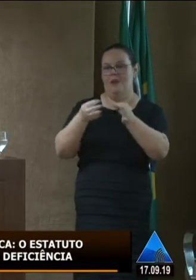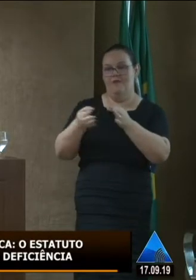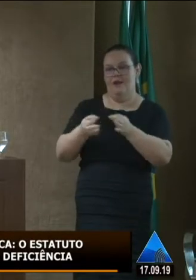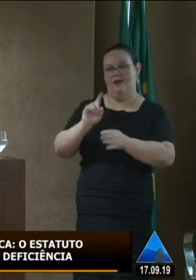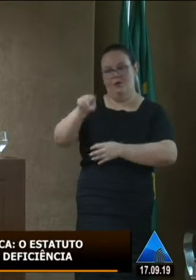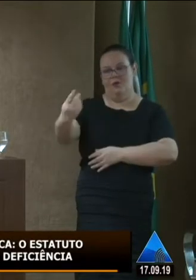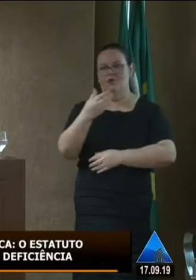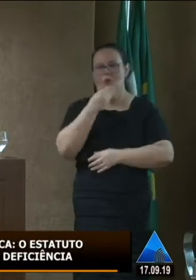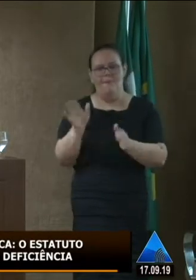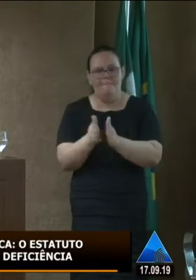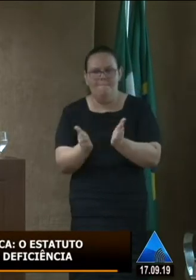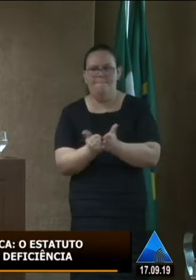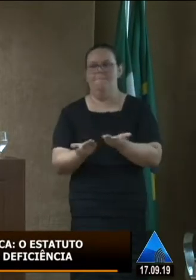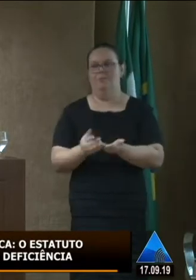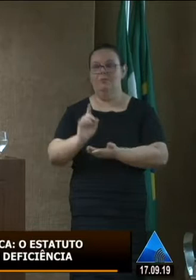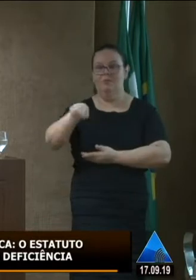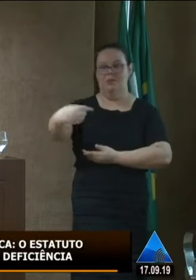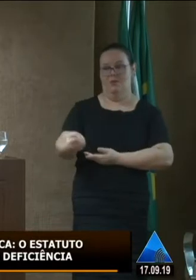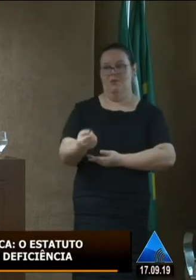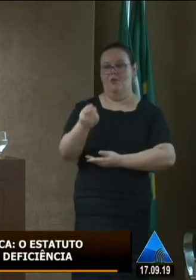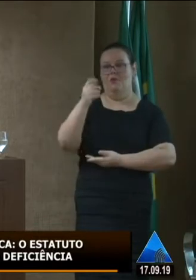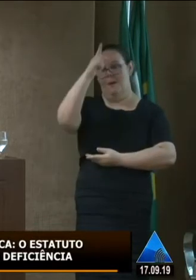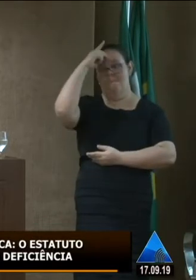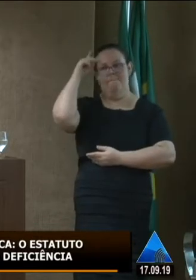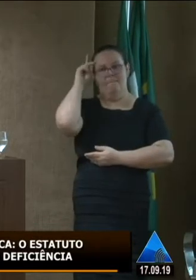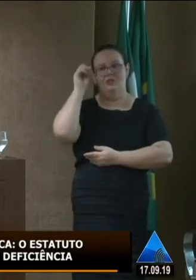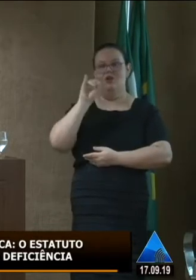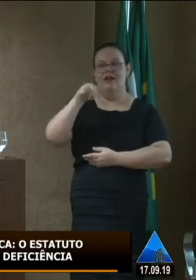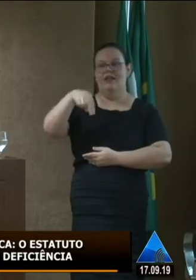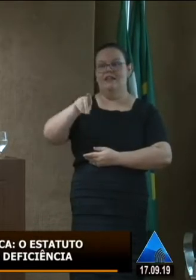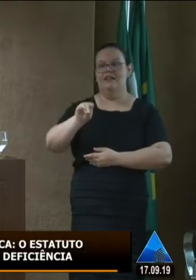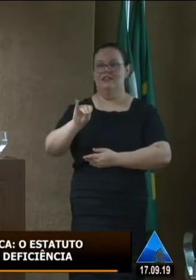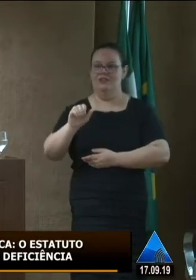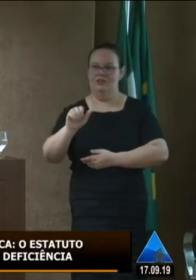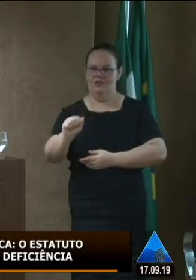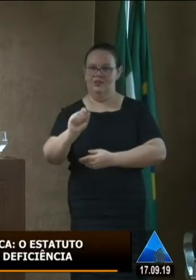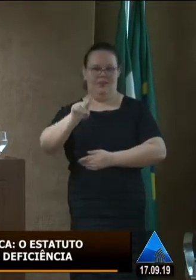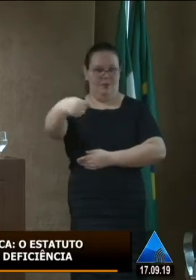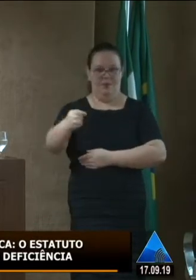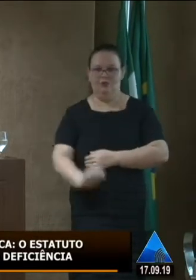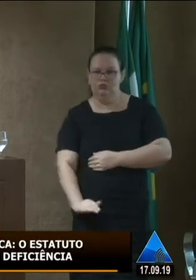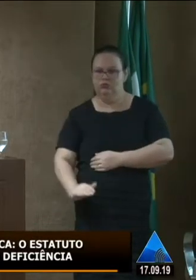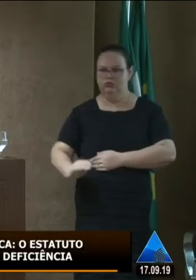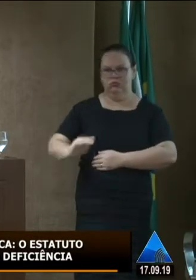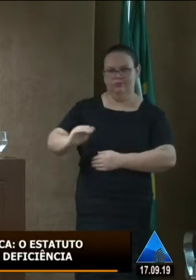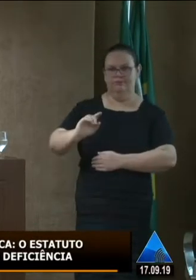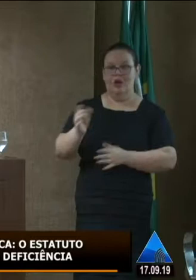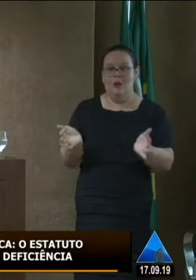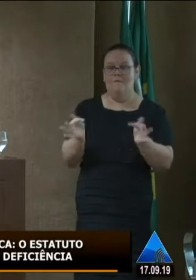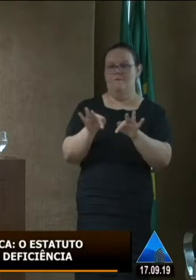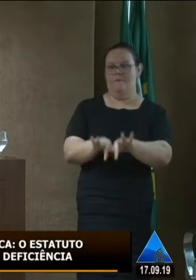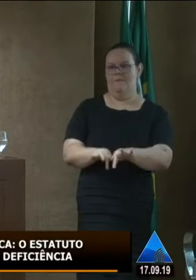mais pobres, depois acolhemos os indígenas, depois acolhemos as crianças e, por fim, talvez a última